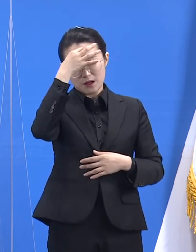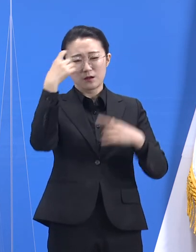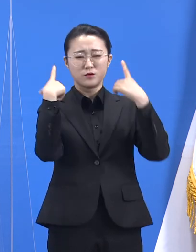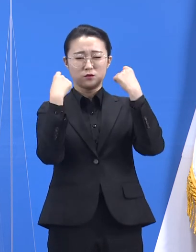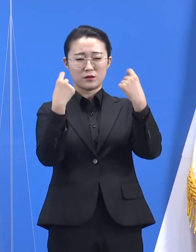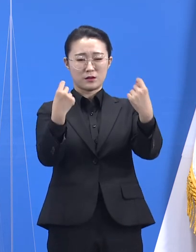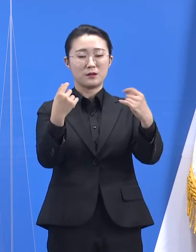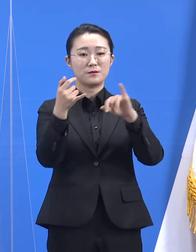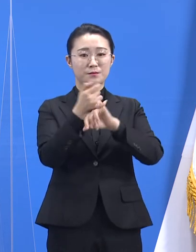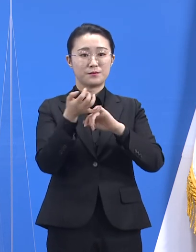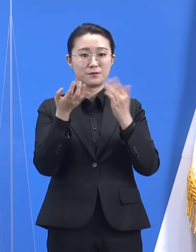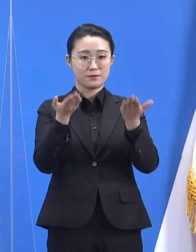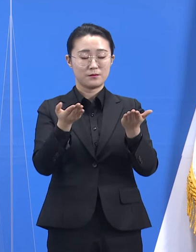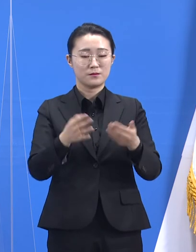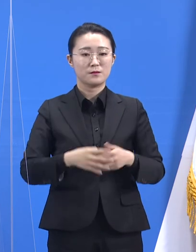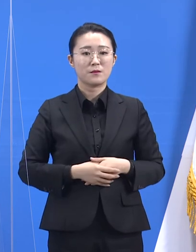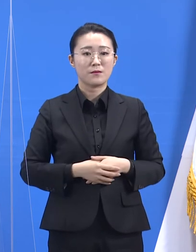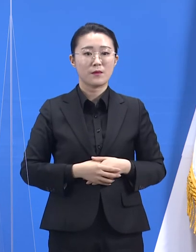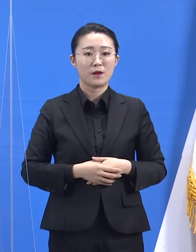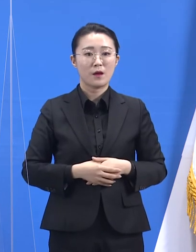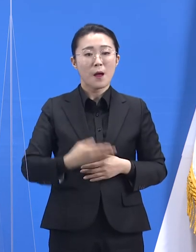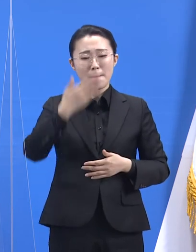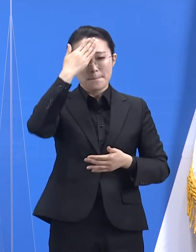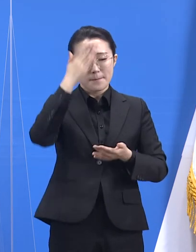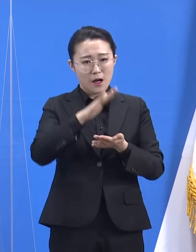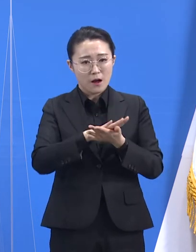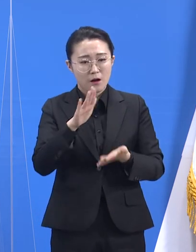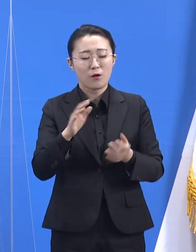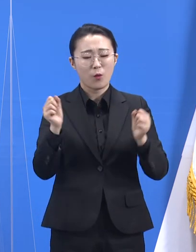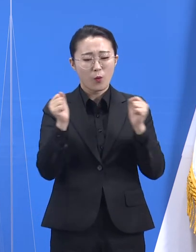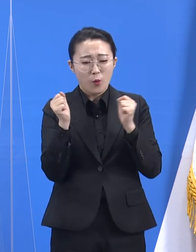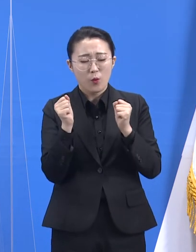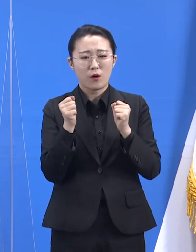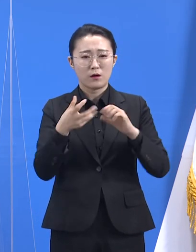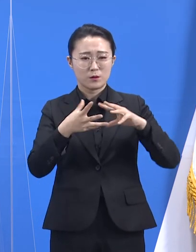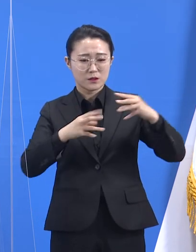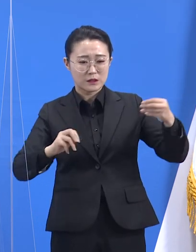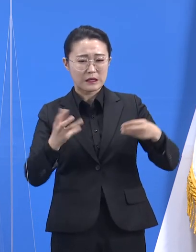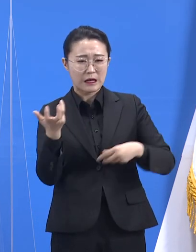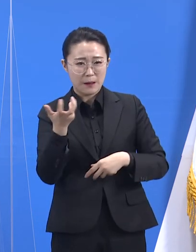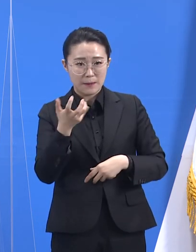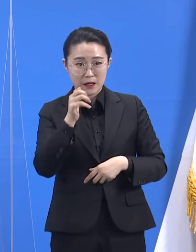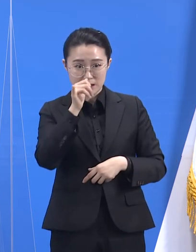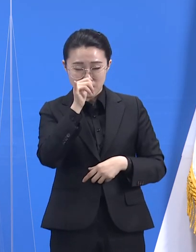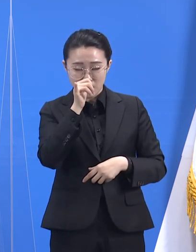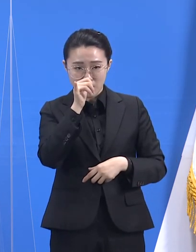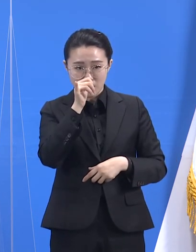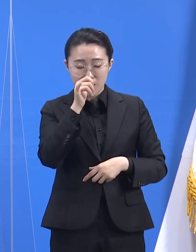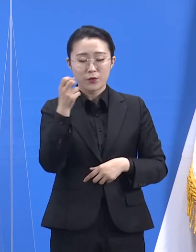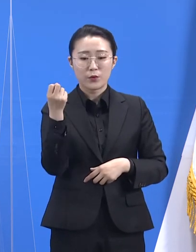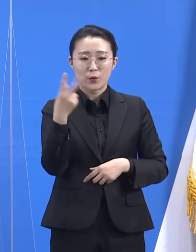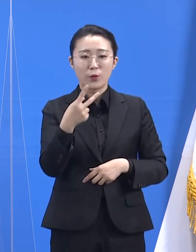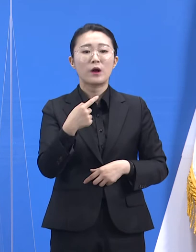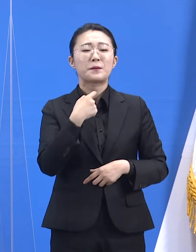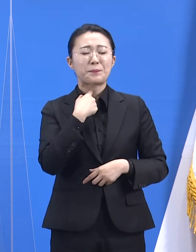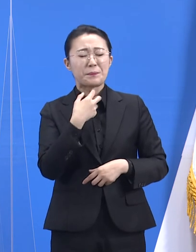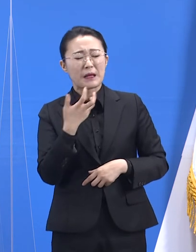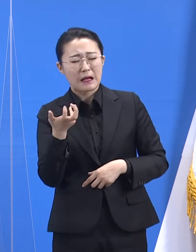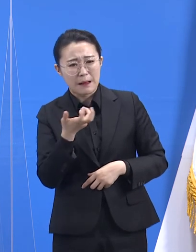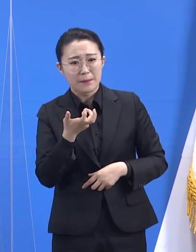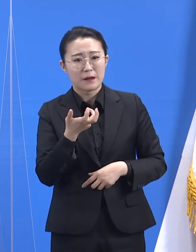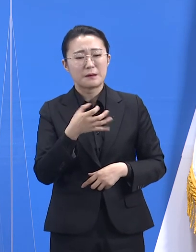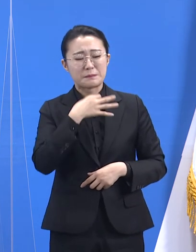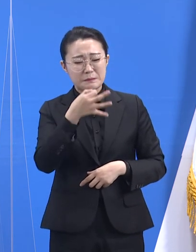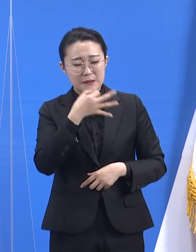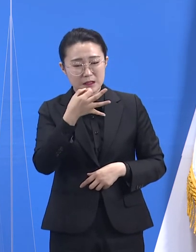도민들께서는 발열, 우한, 근육통 같은 전신 증상이나 기침이나 이누통 같은 호흡기 증상을